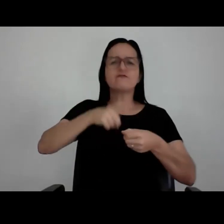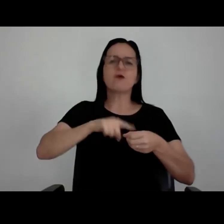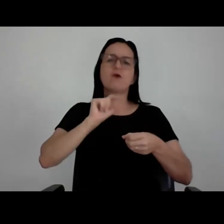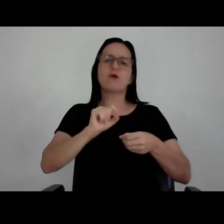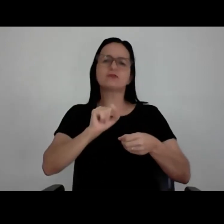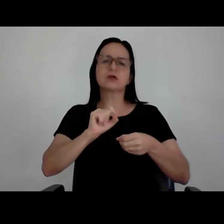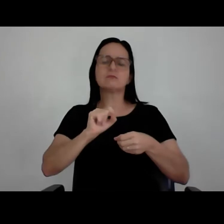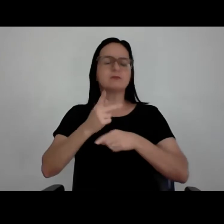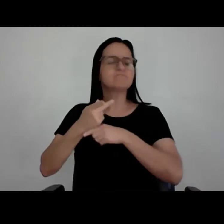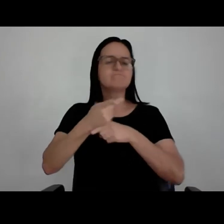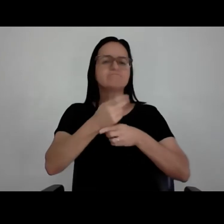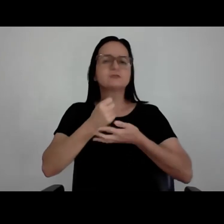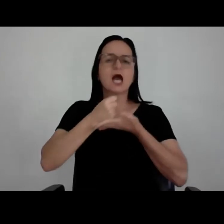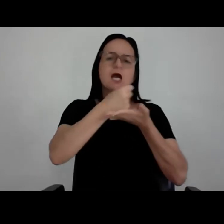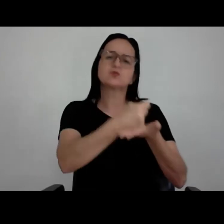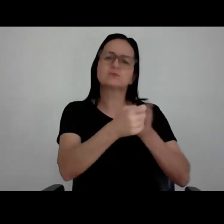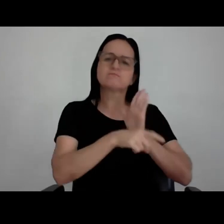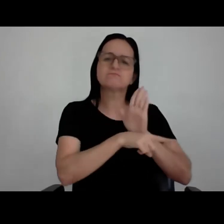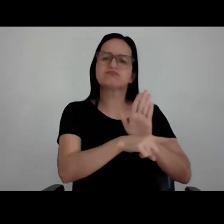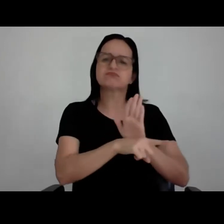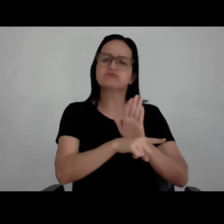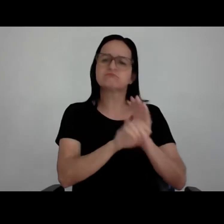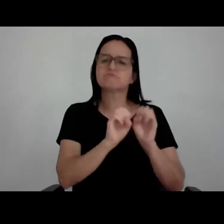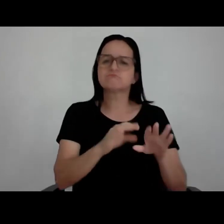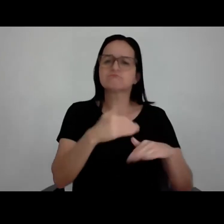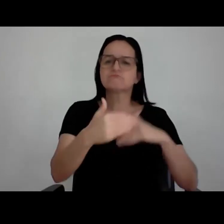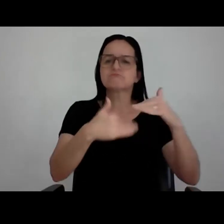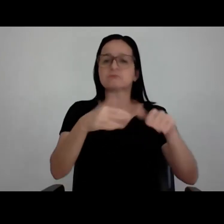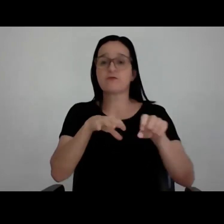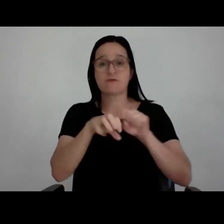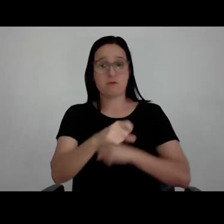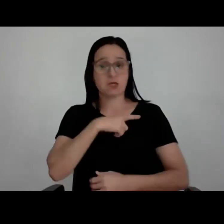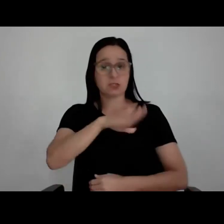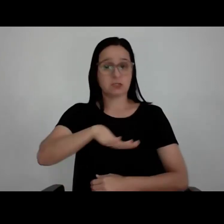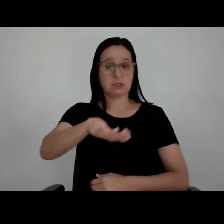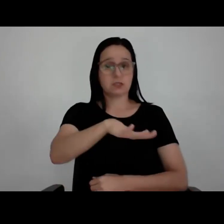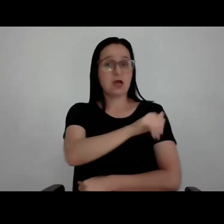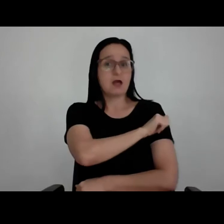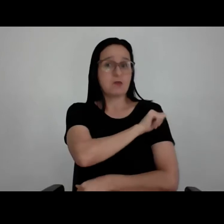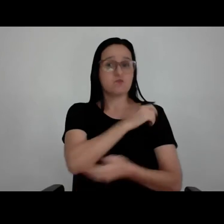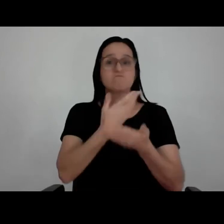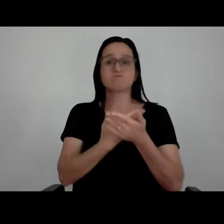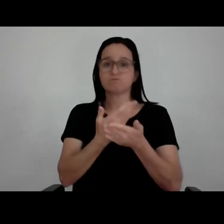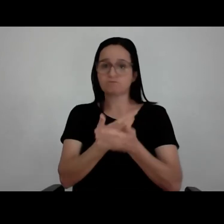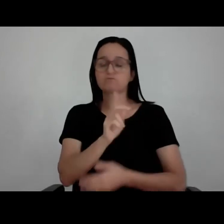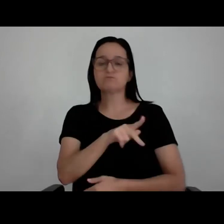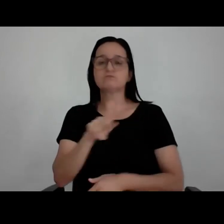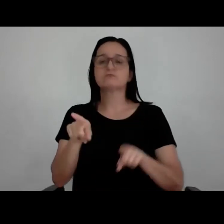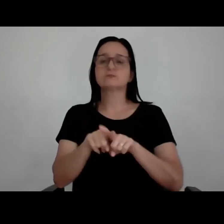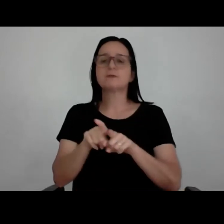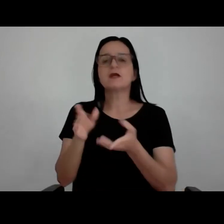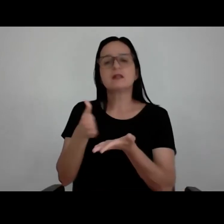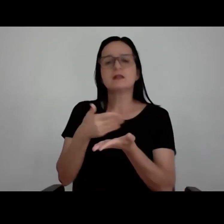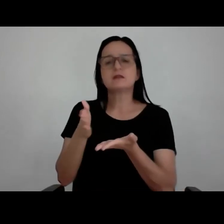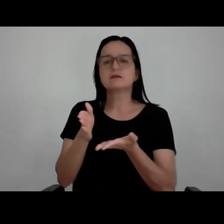tentar colaborar um pouco na formação dos alunos, dos estudantes, dos professores. E aí esse livro começou a ser trabalhado com